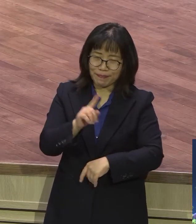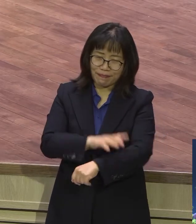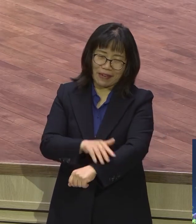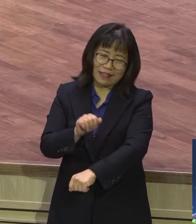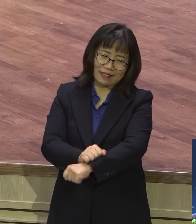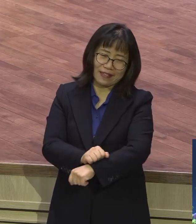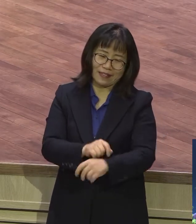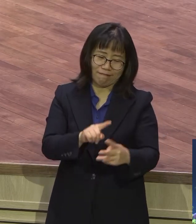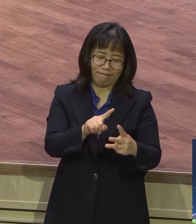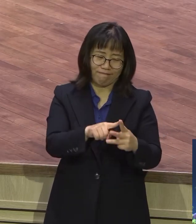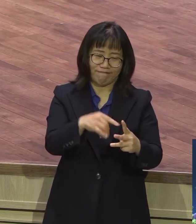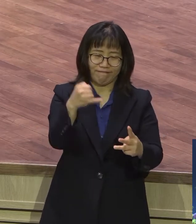하다.